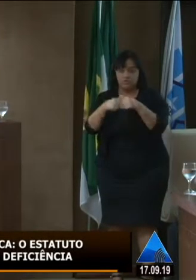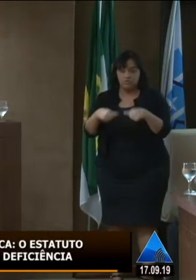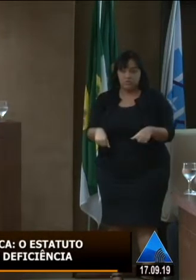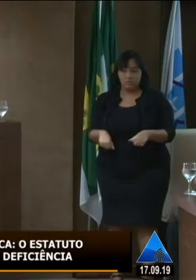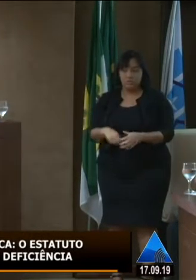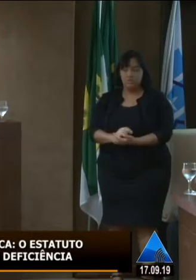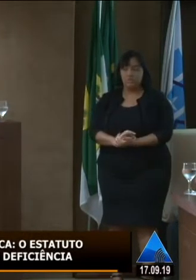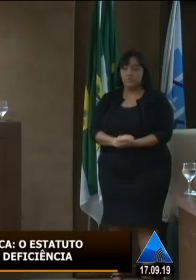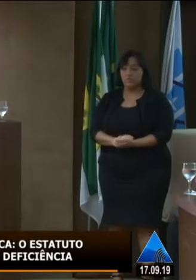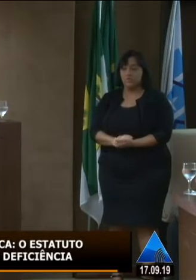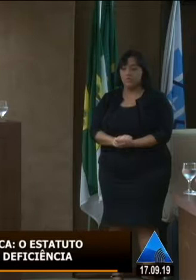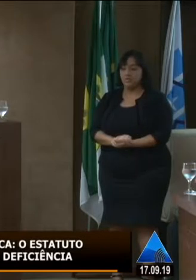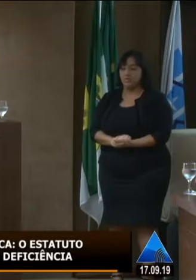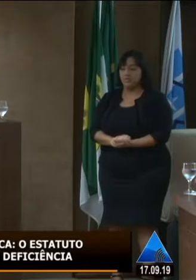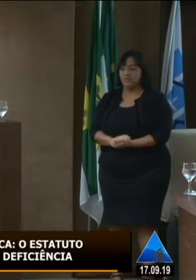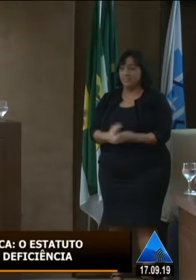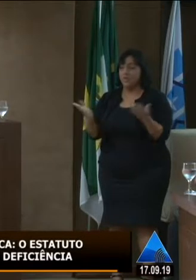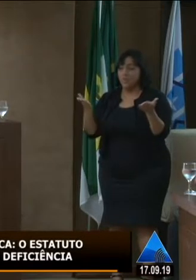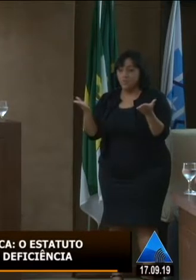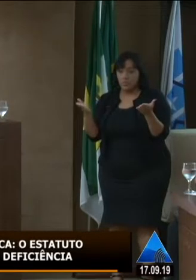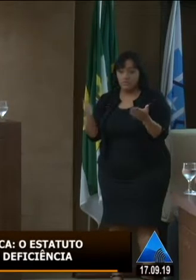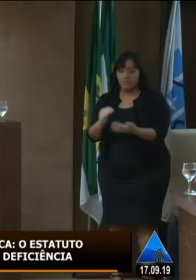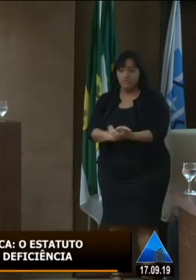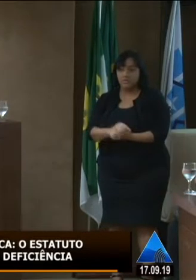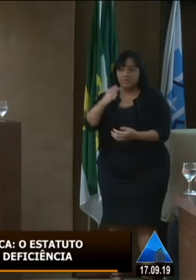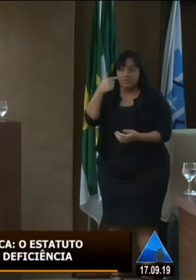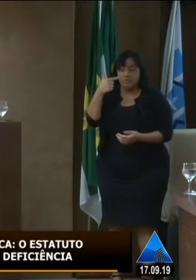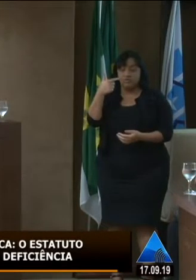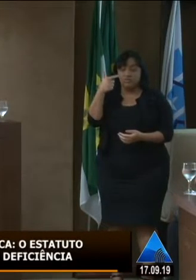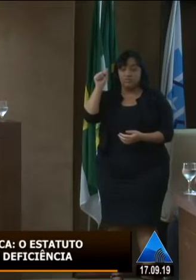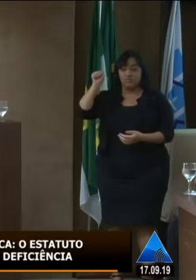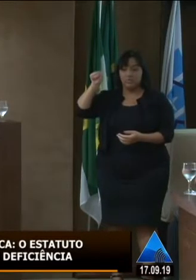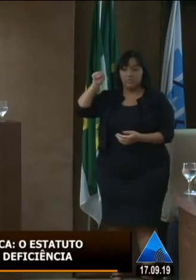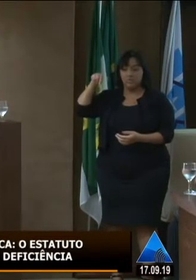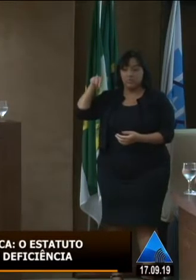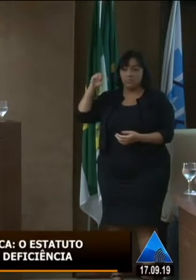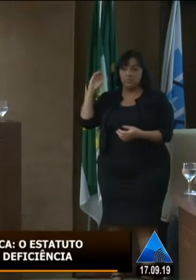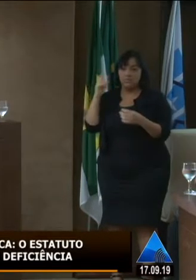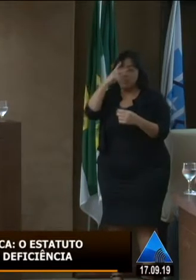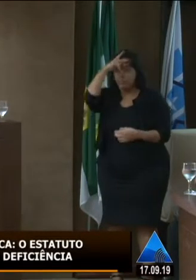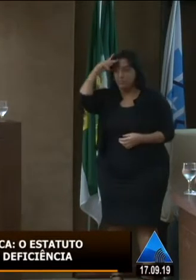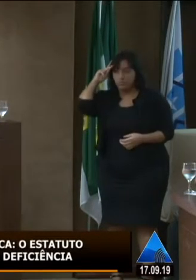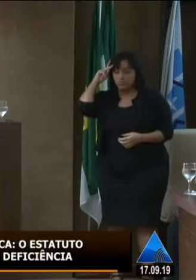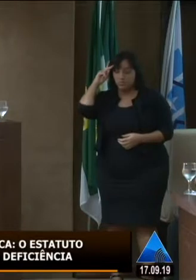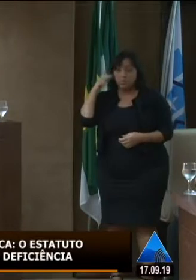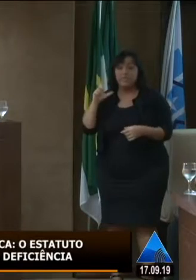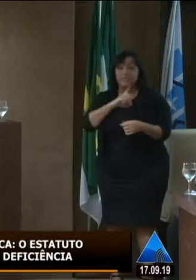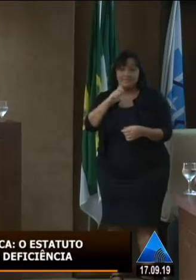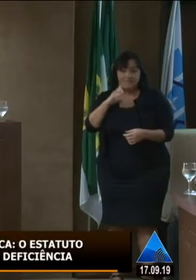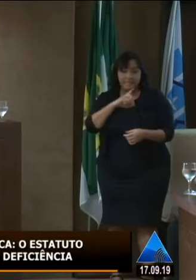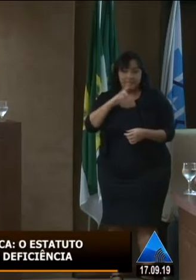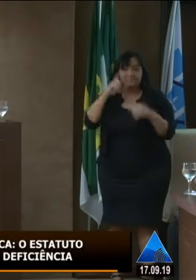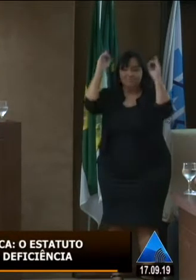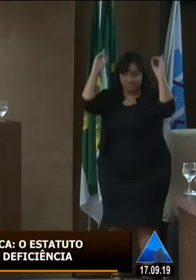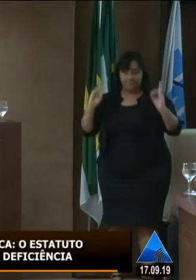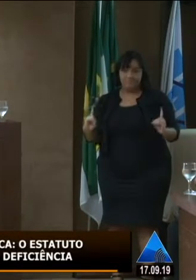fechando a minha fala com 27% da população do Rio Grande do Norte tem algum tipo de deficiência. E nós